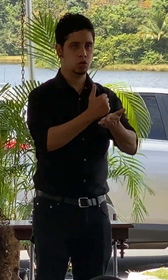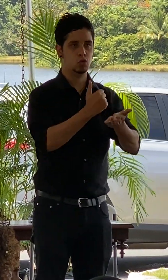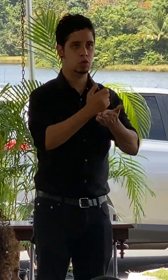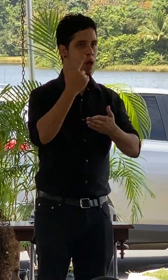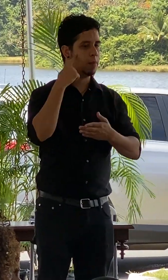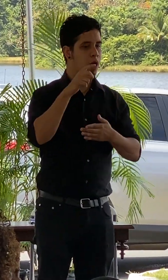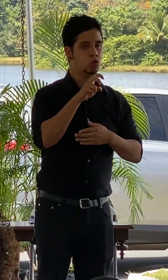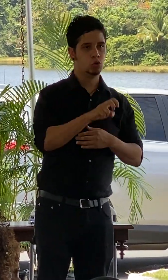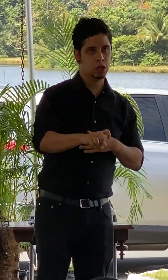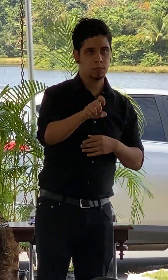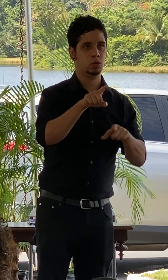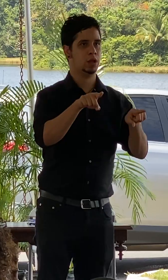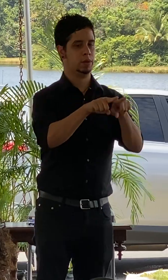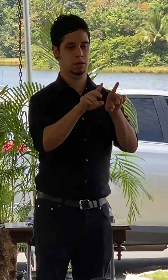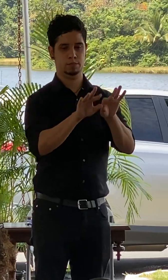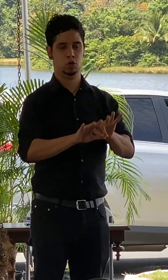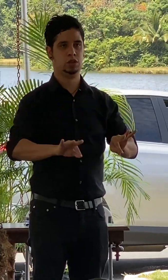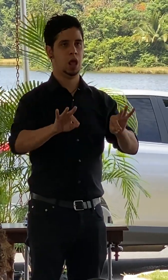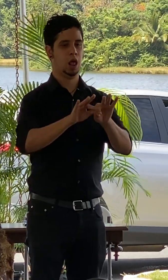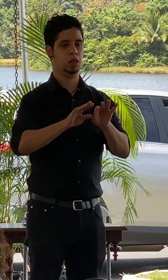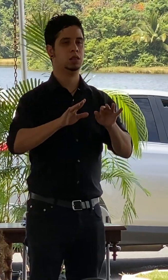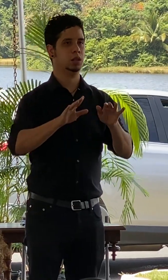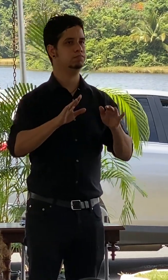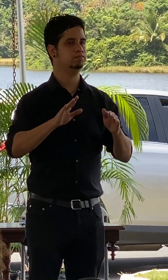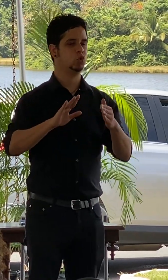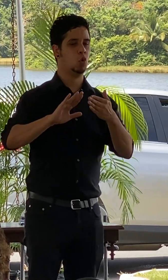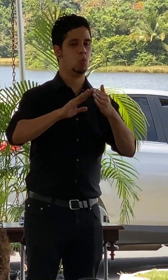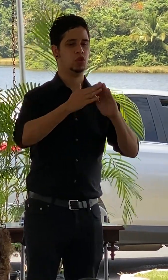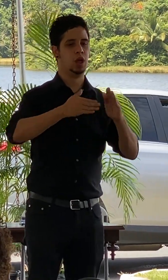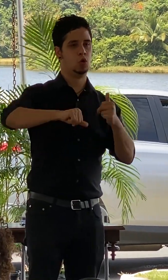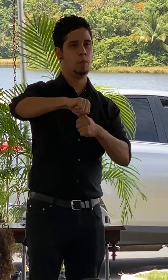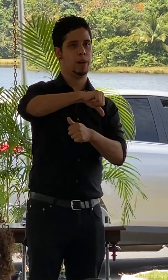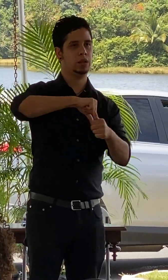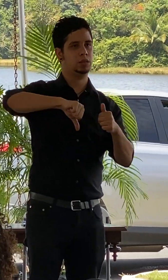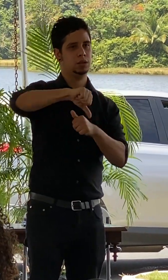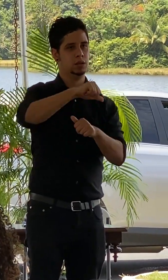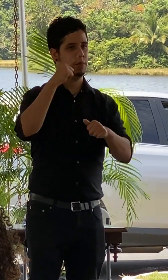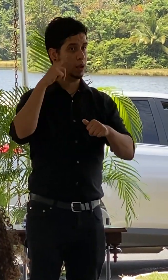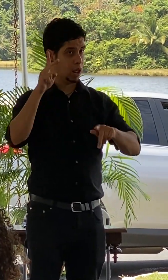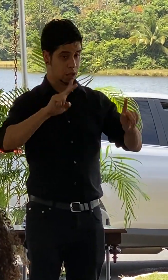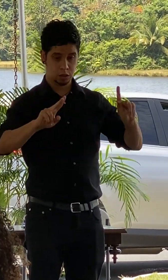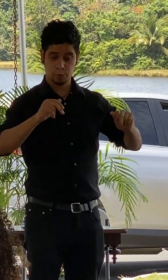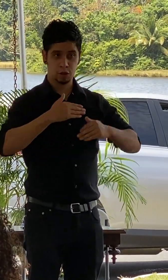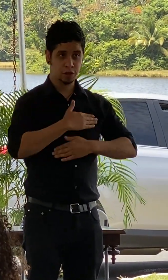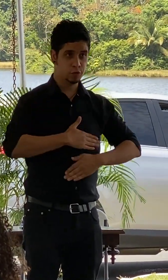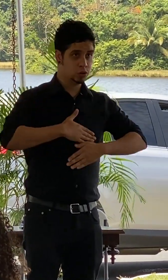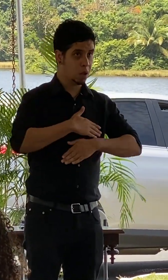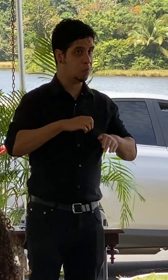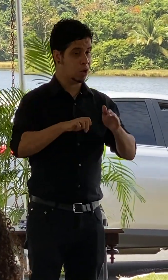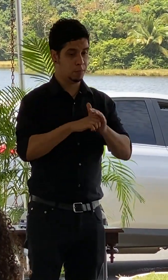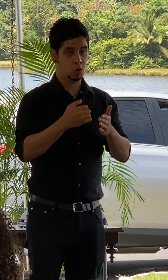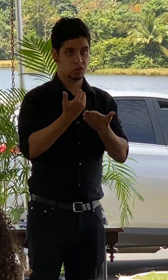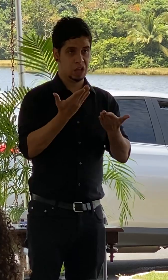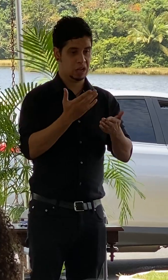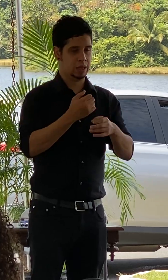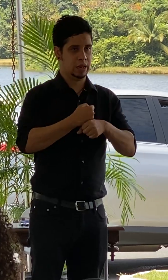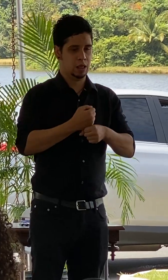el esfuerzo del compartir en comunidad mediante que nuestra gente pueda disfrutar de lo que son artesanías